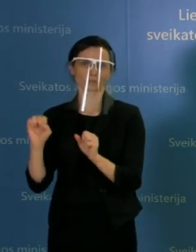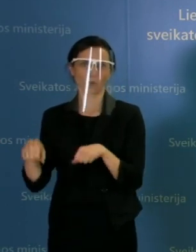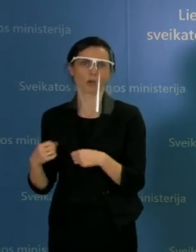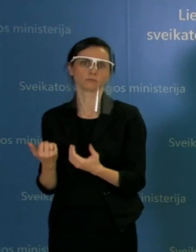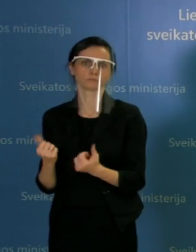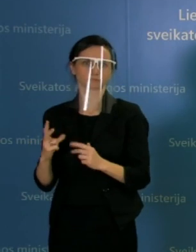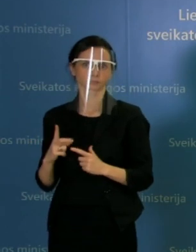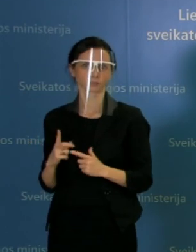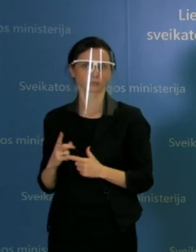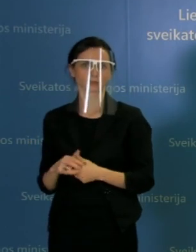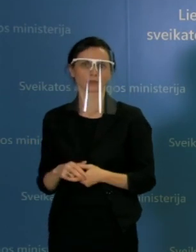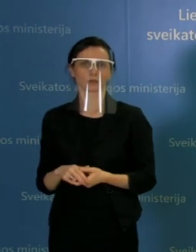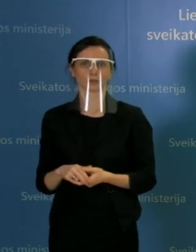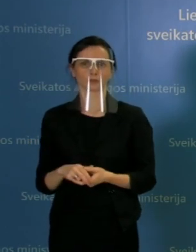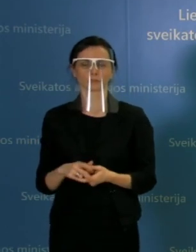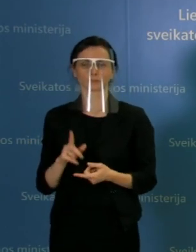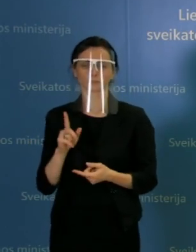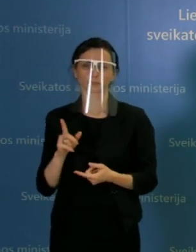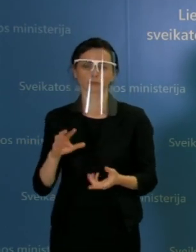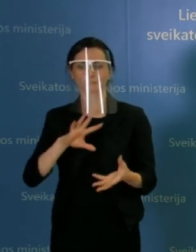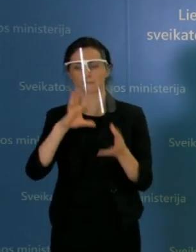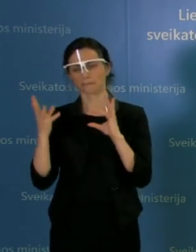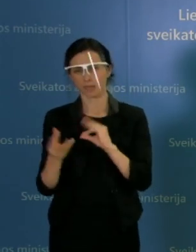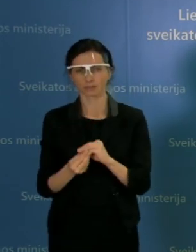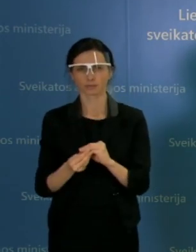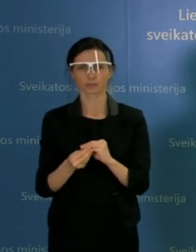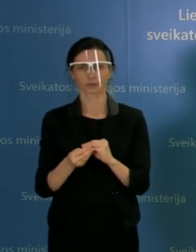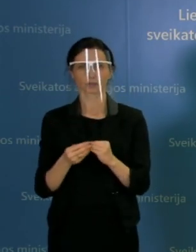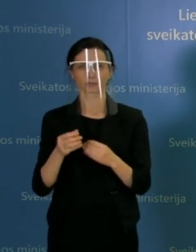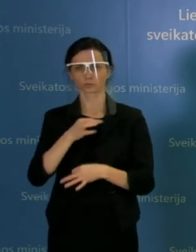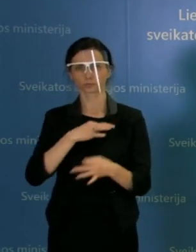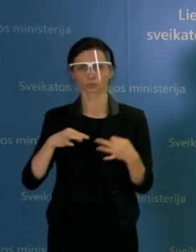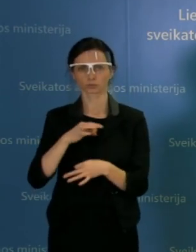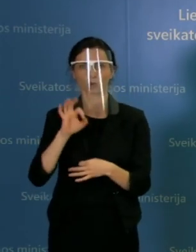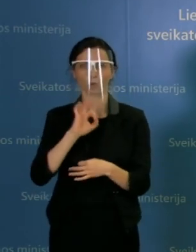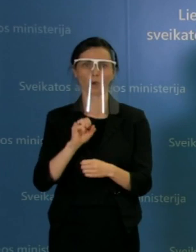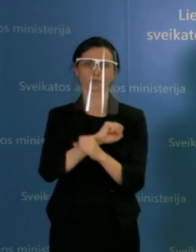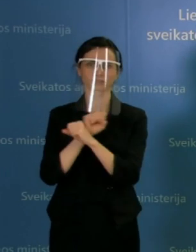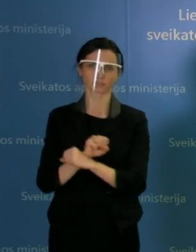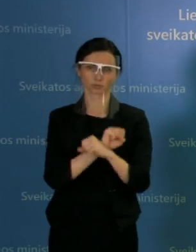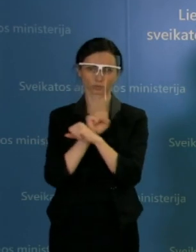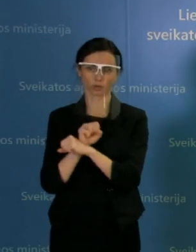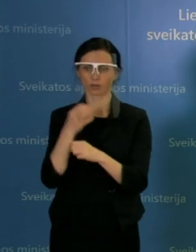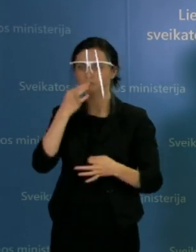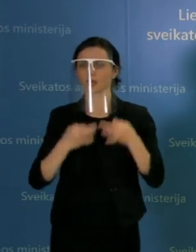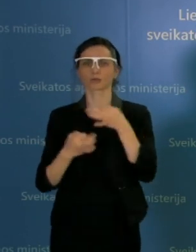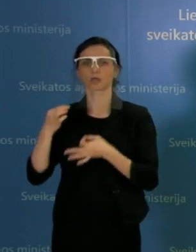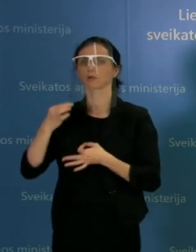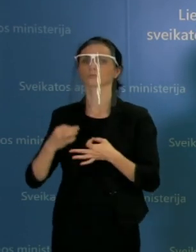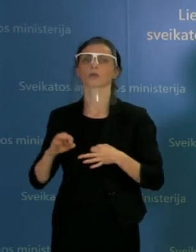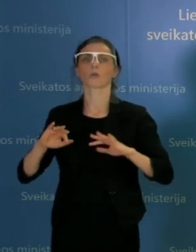sanatorijos, bet bendrai buvo diskusija. Ir seikatos reikalų komitete sanatorijos pasisakė, kad būtų galima